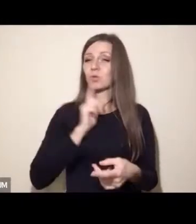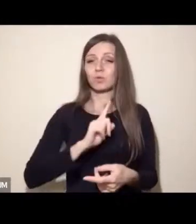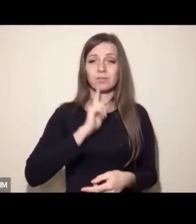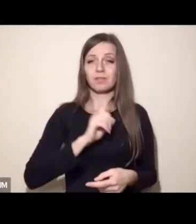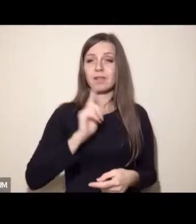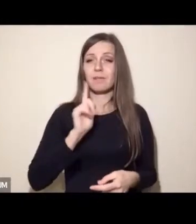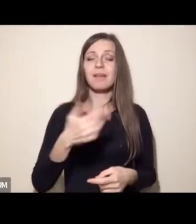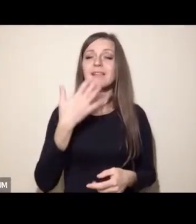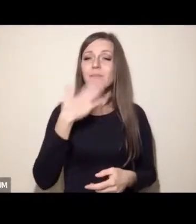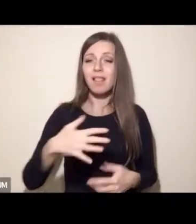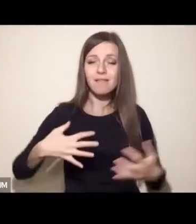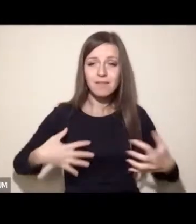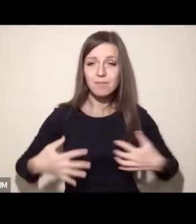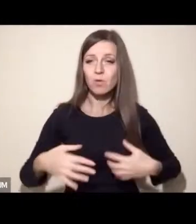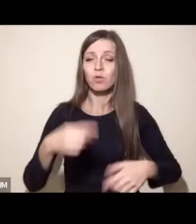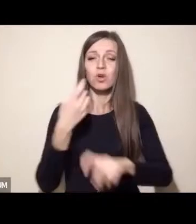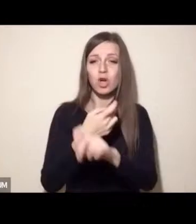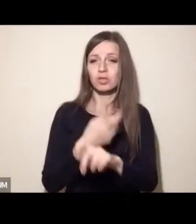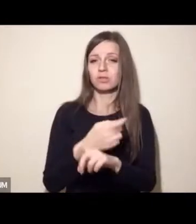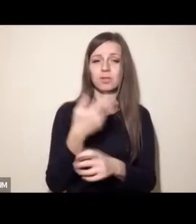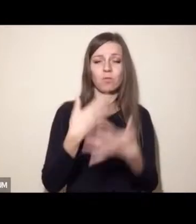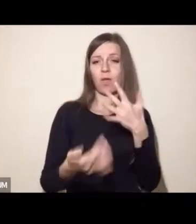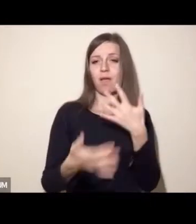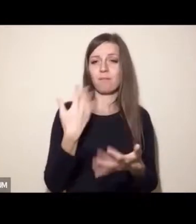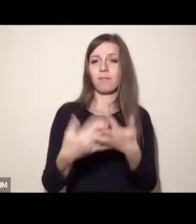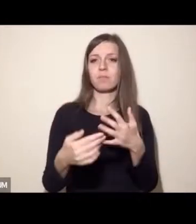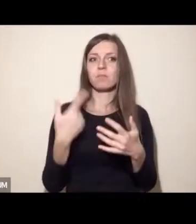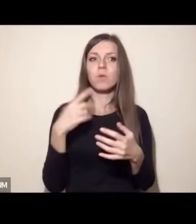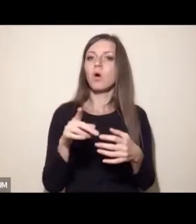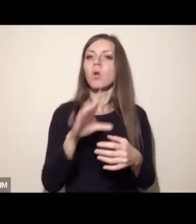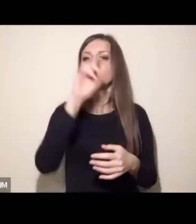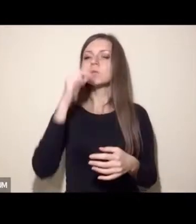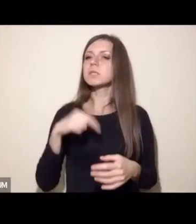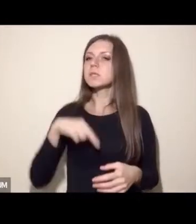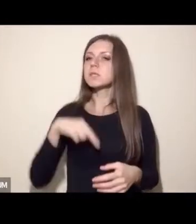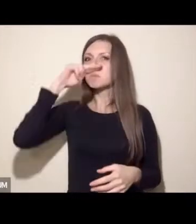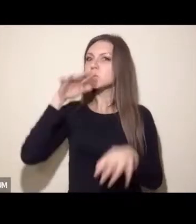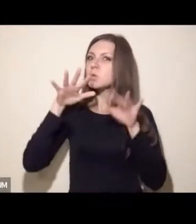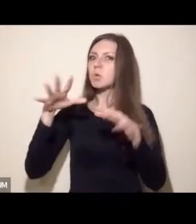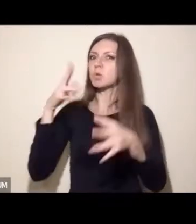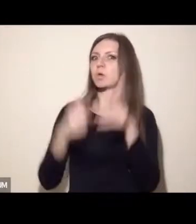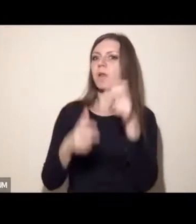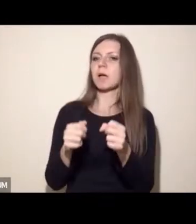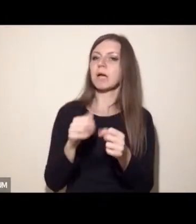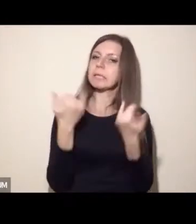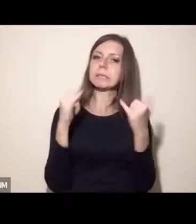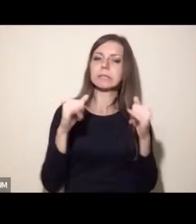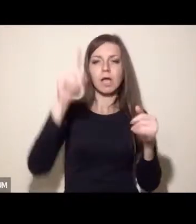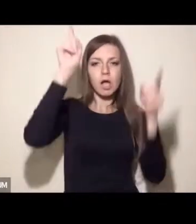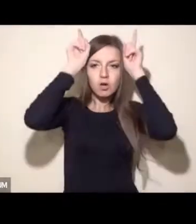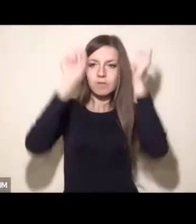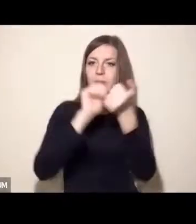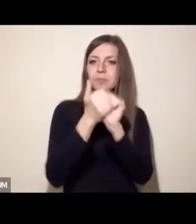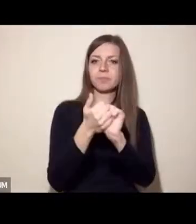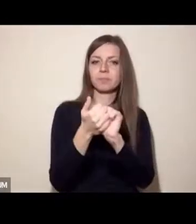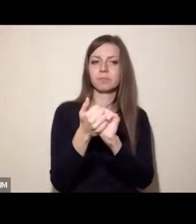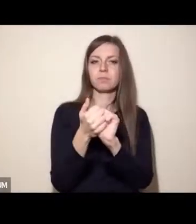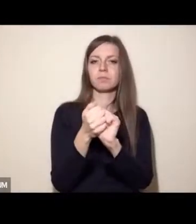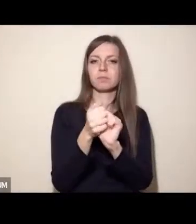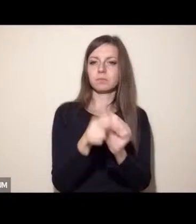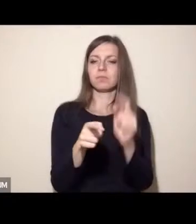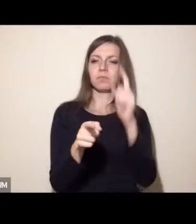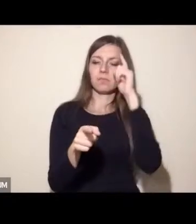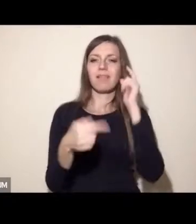wymian, obłatnienia kości. Pojawiają się również pytania o ekonomiczny wymiar, takiej zielonej